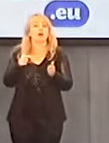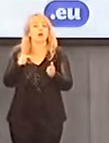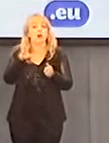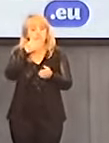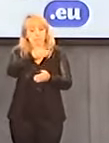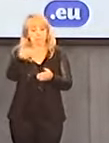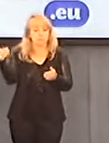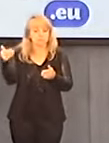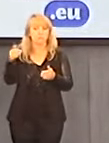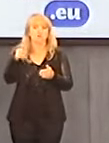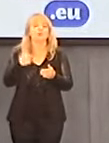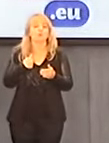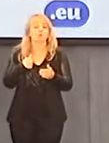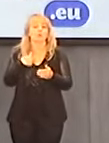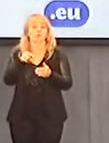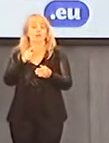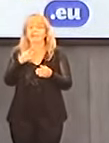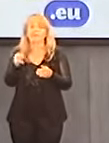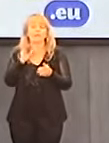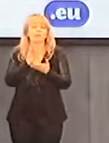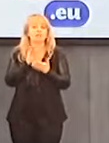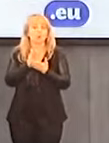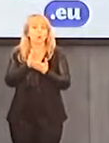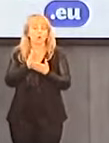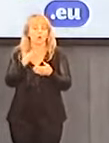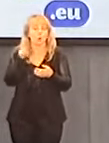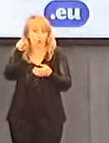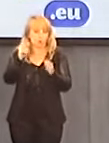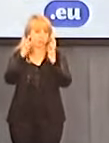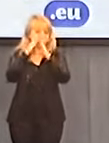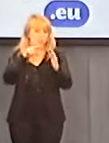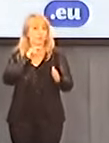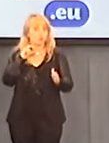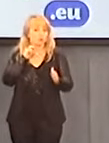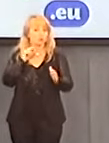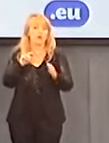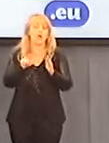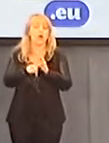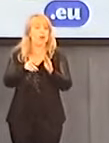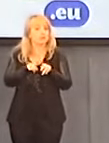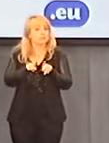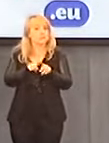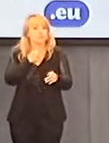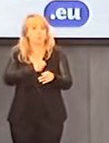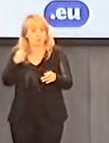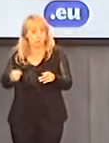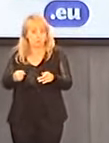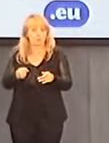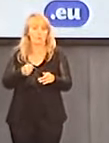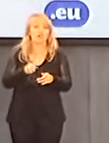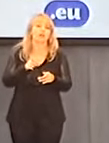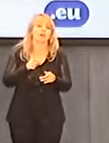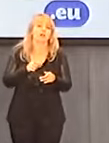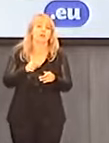składzie jej, żeby znaleźli się niezależni świeccy, najlepiej posłowie ruchu Palikota,